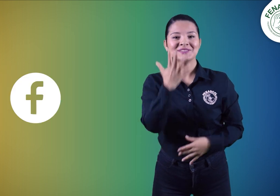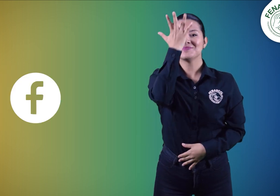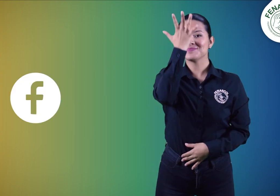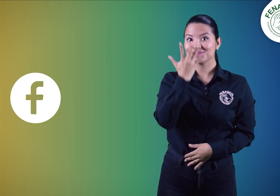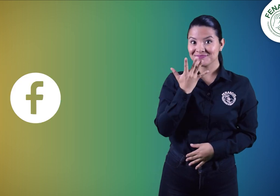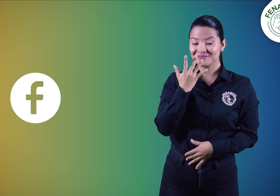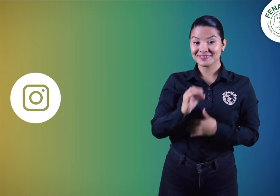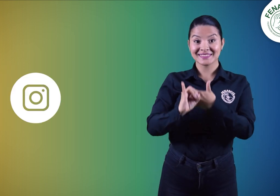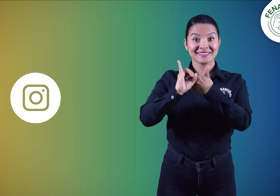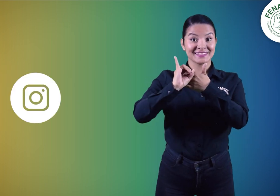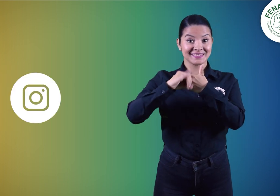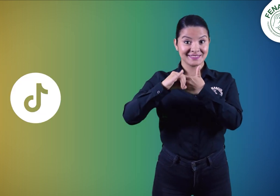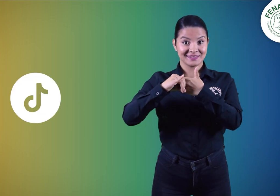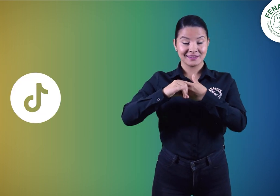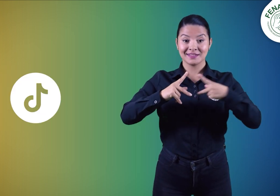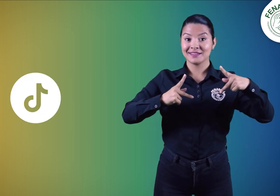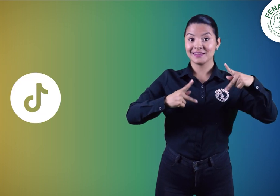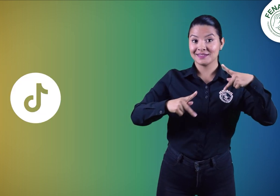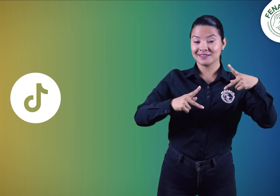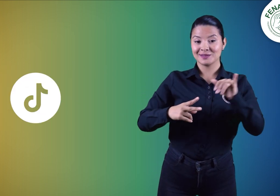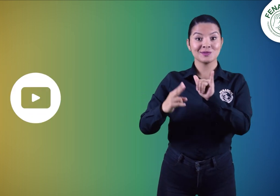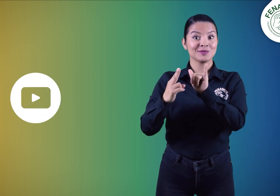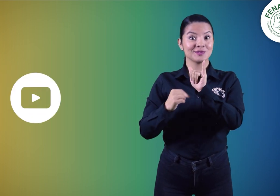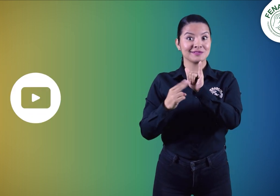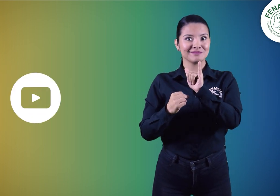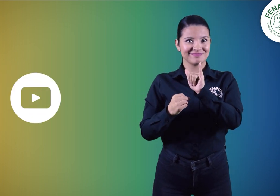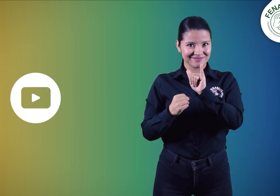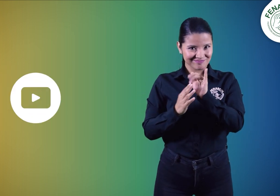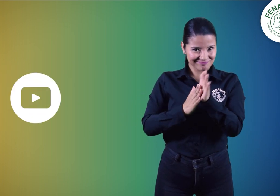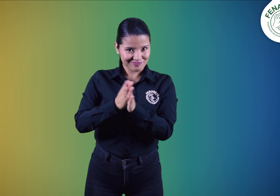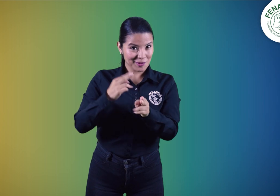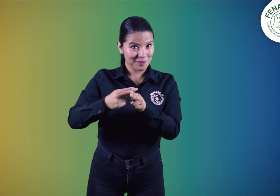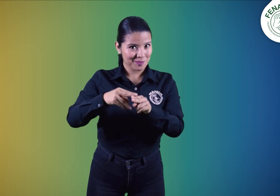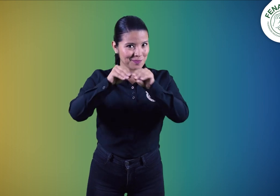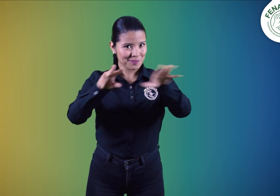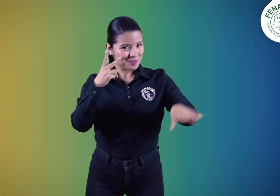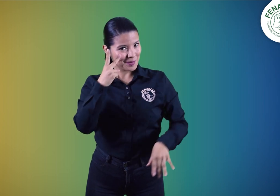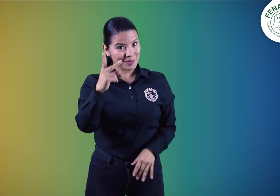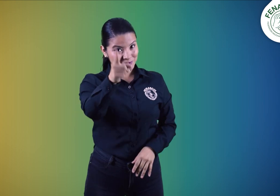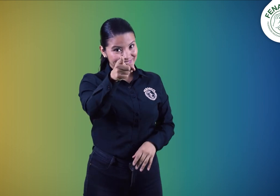Facebook, Instagram, TikTok y YouTube. Allí te daremos más información. Pronto nos vemos.